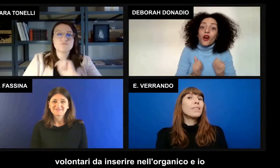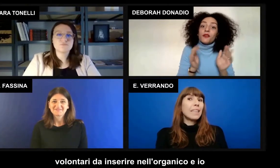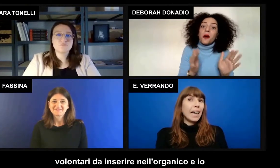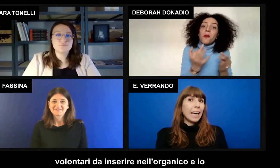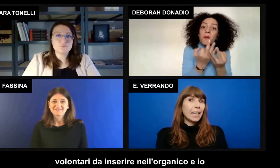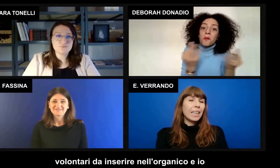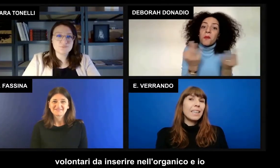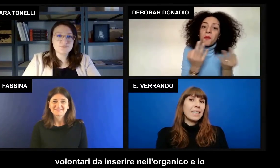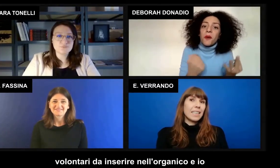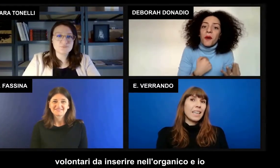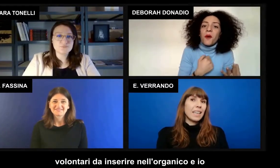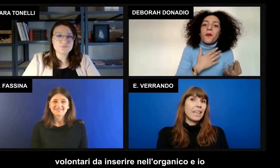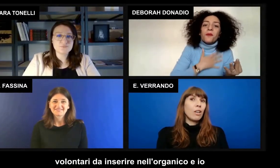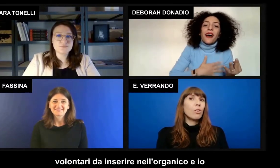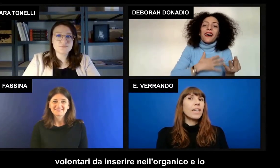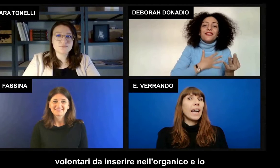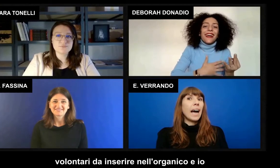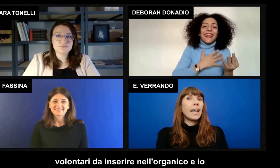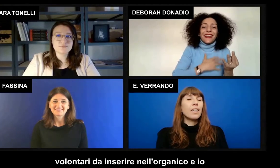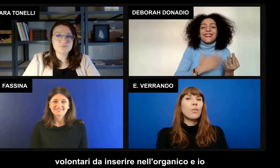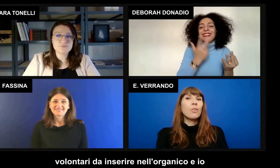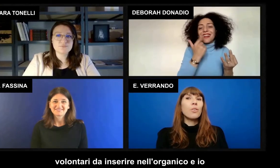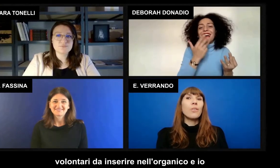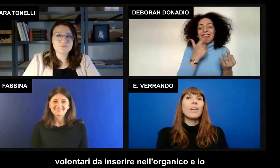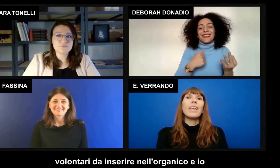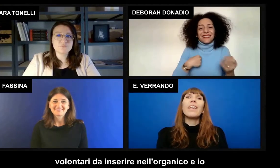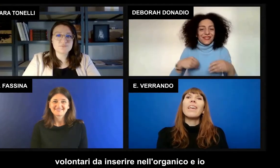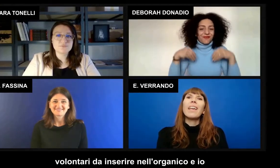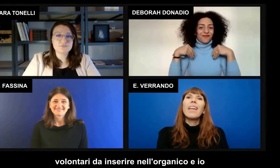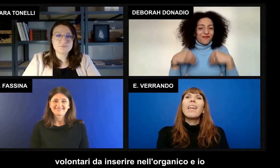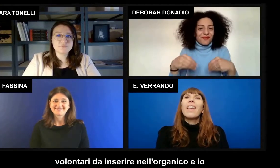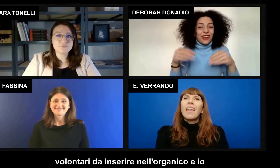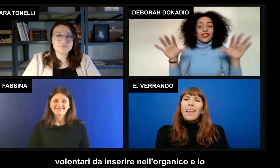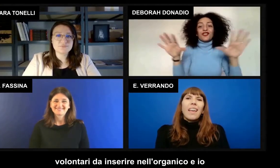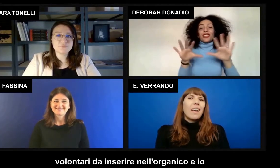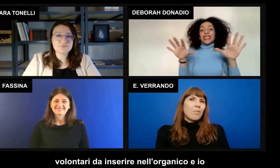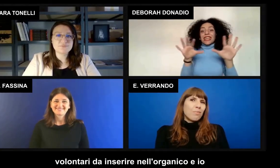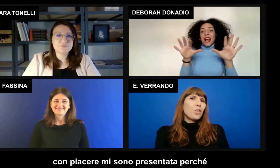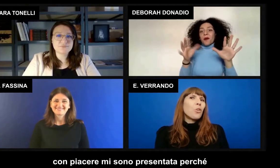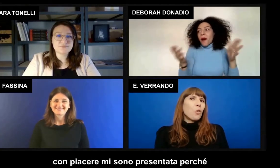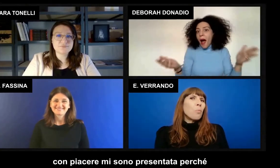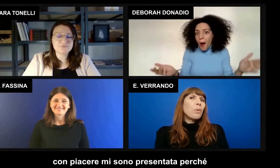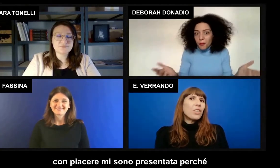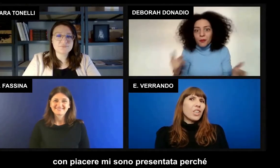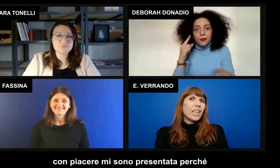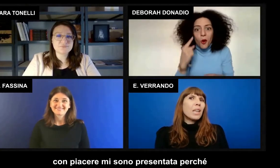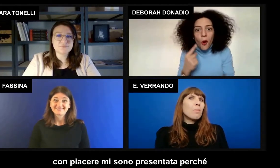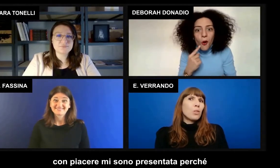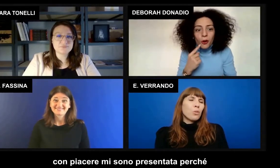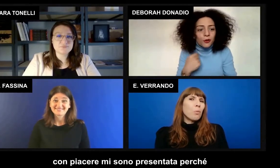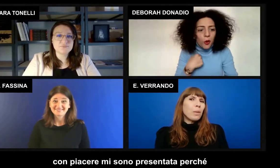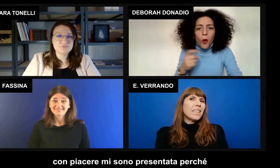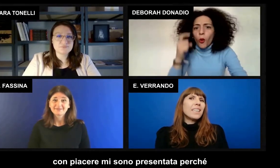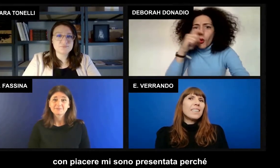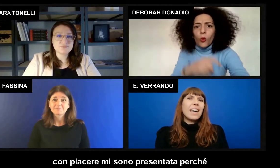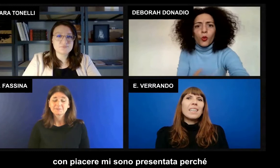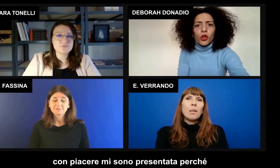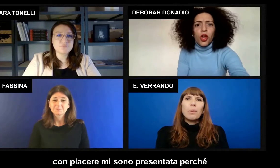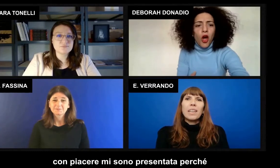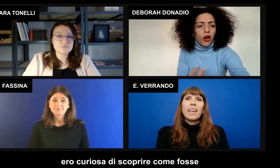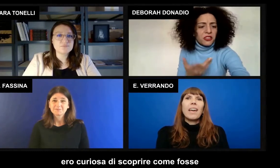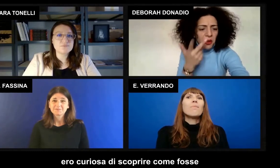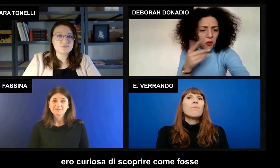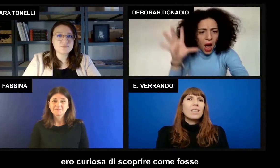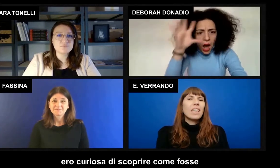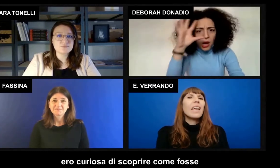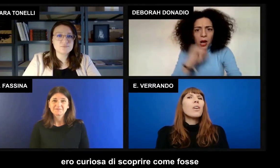volontari da inserire nell'organico e io con piacere mi sono presentata